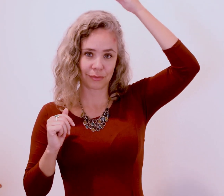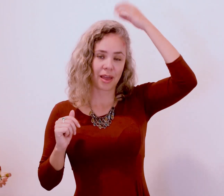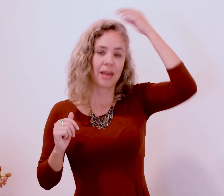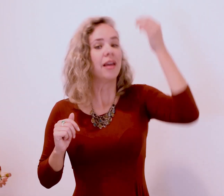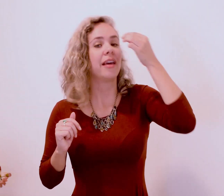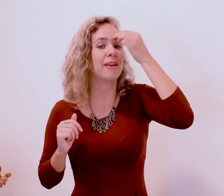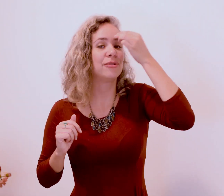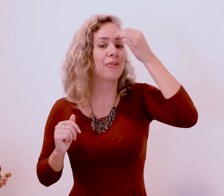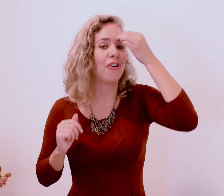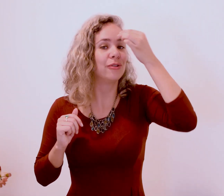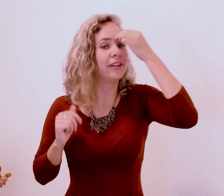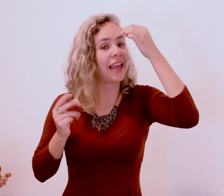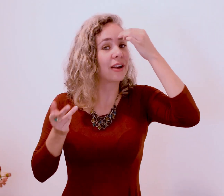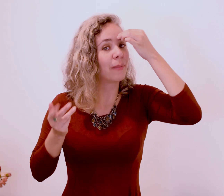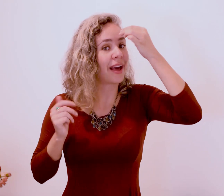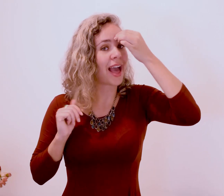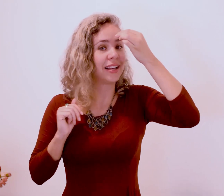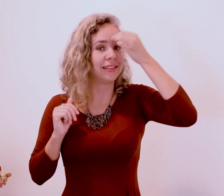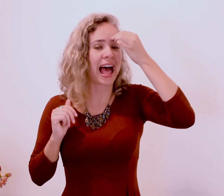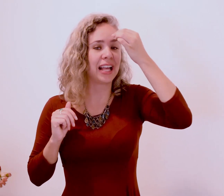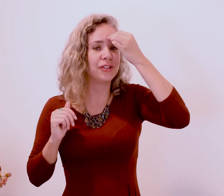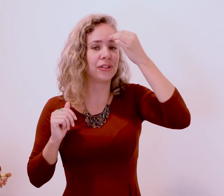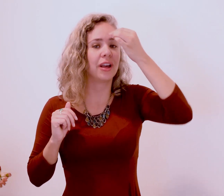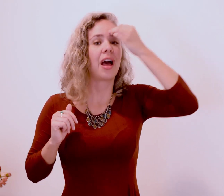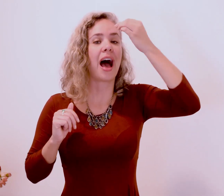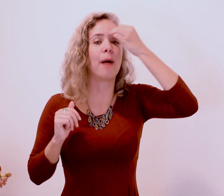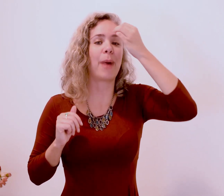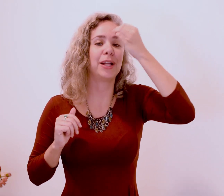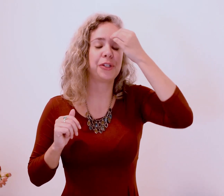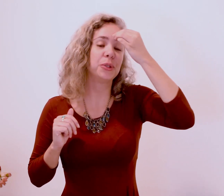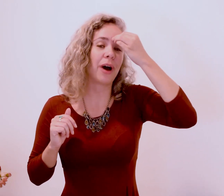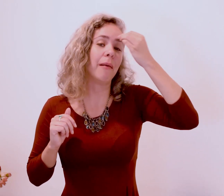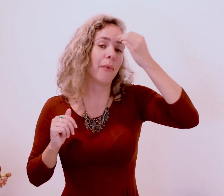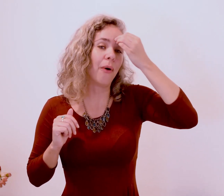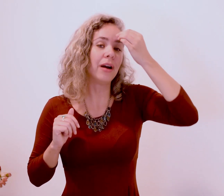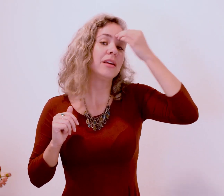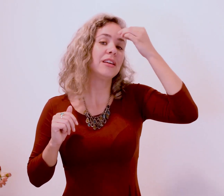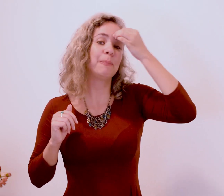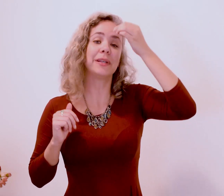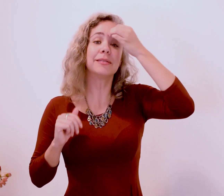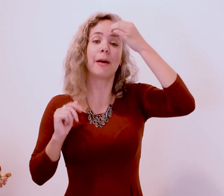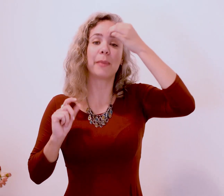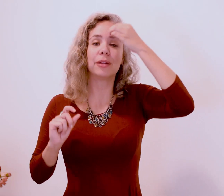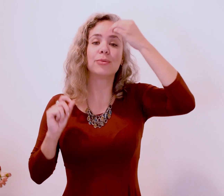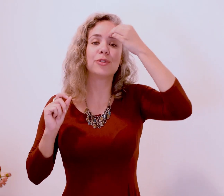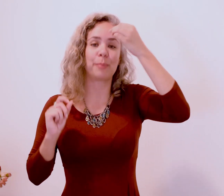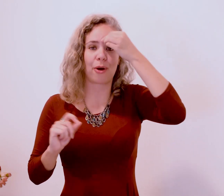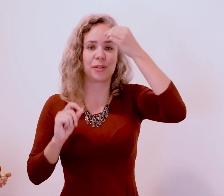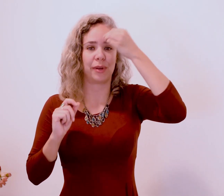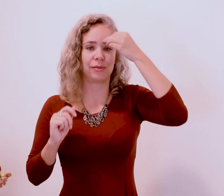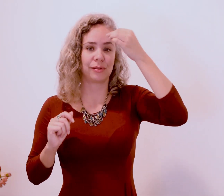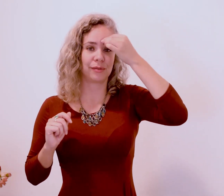Eu escolho criar uma realidade a partir do amor e pensamentos prósperos